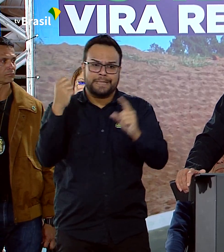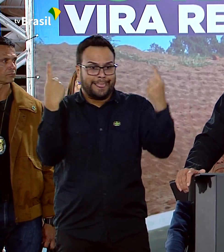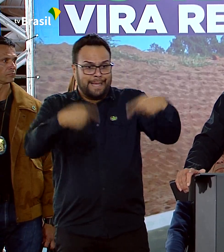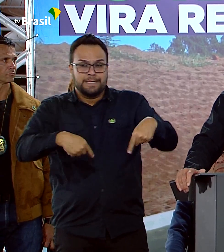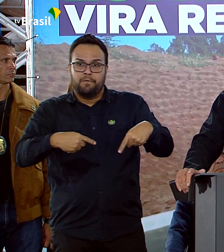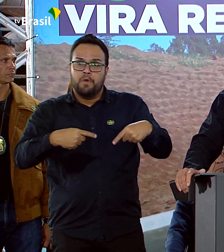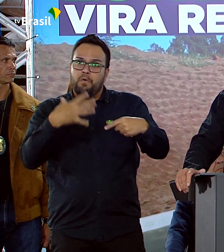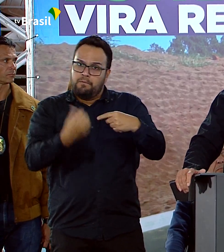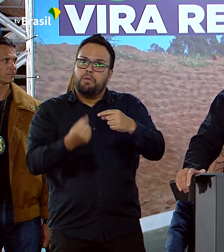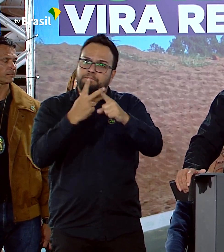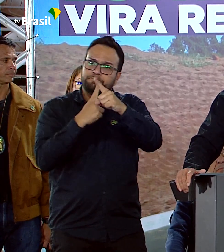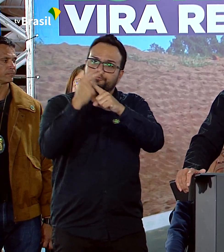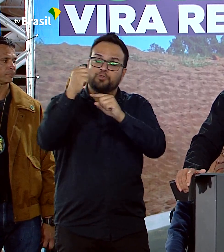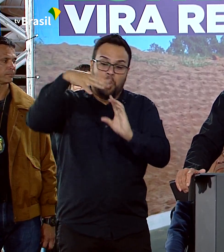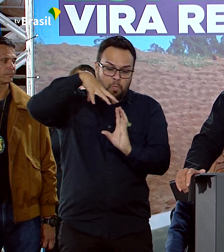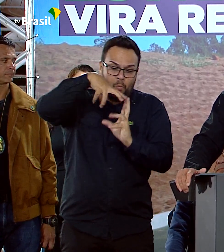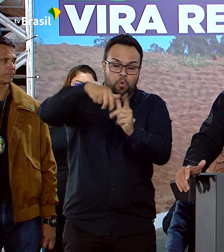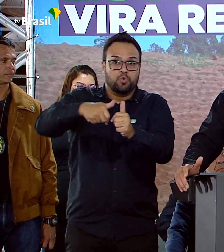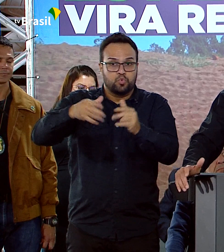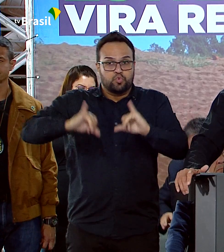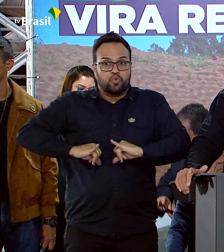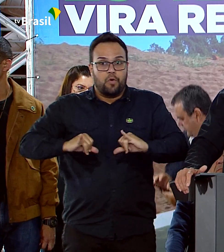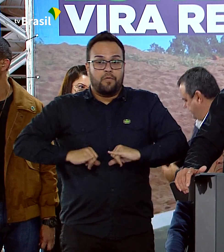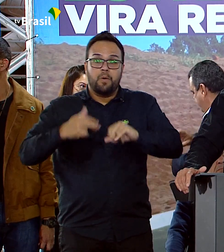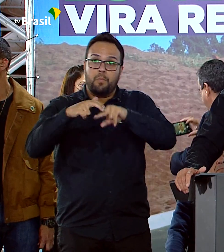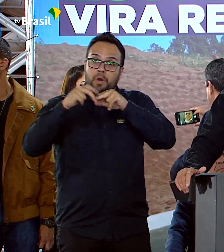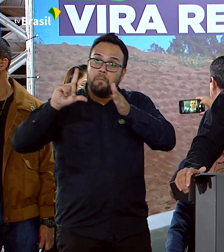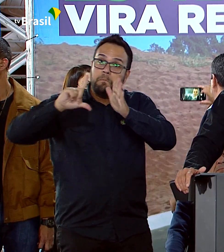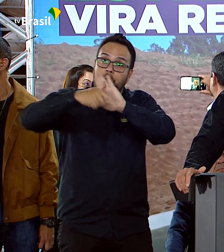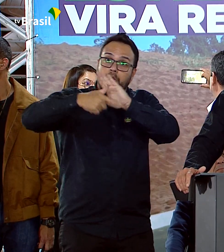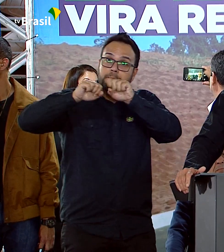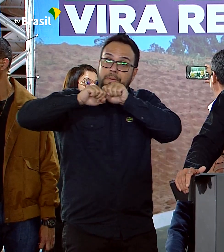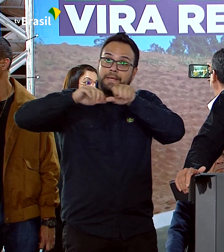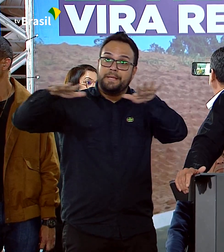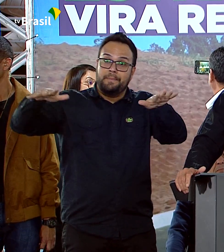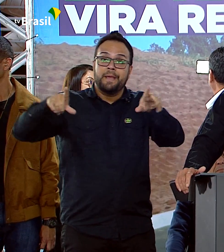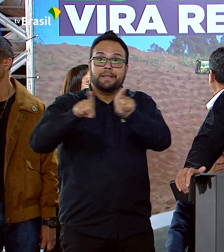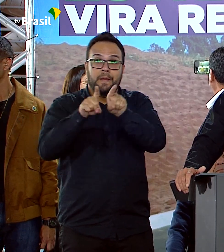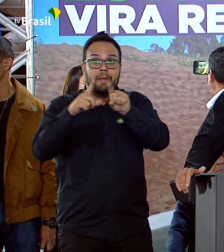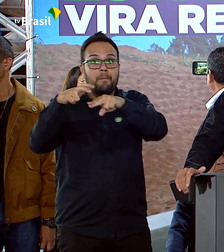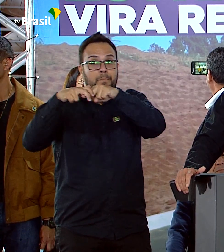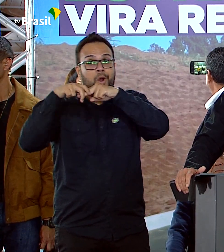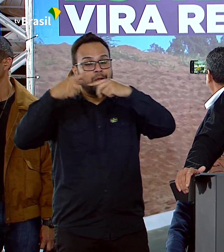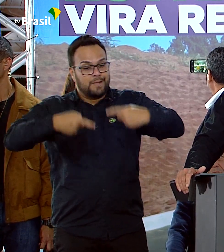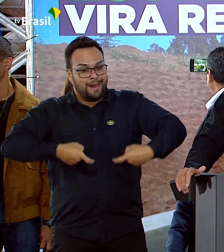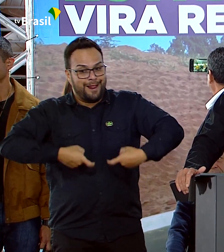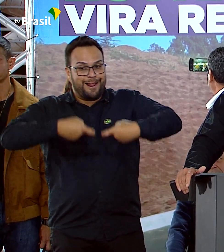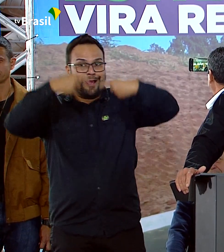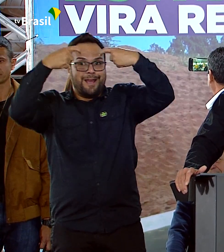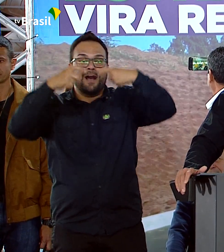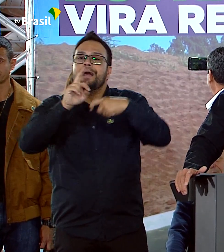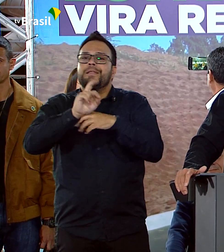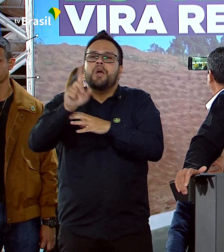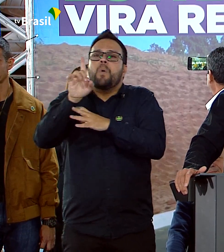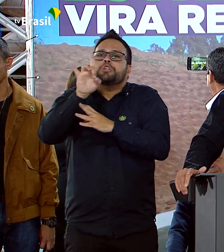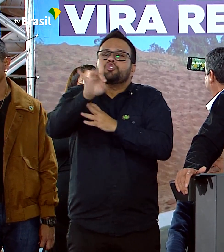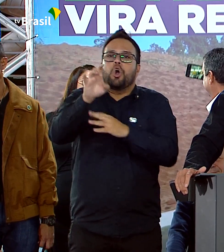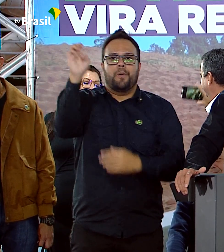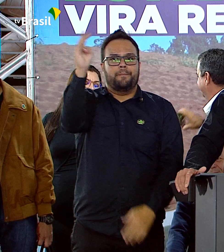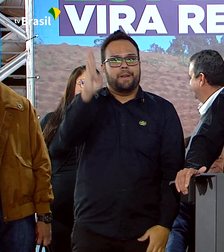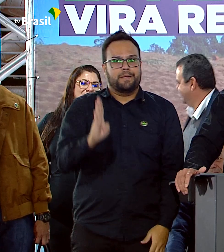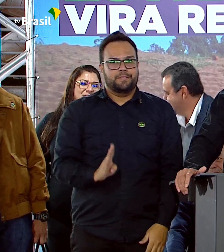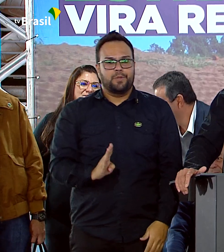com a pós-pandemia e com essa guerra. Não é exclusivo do Brasil